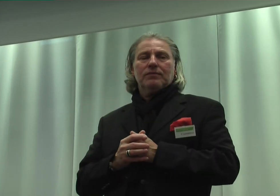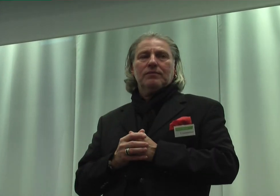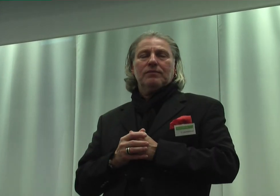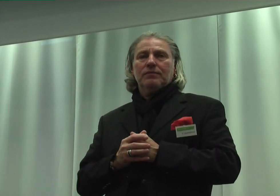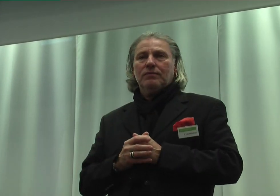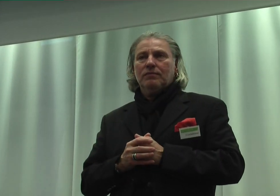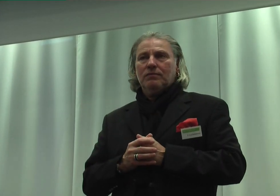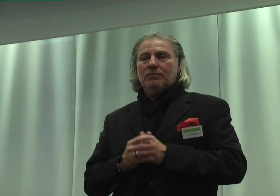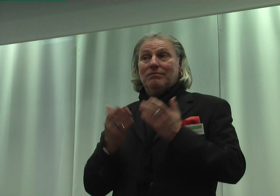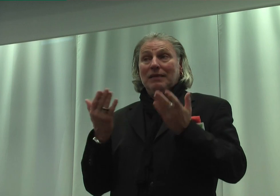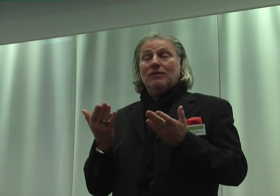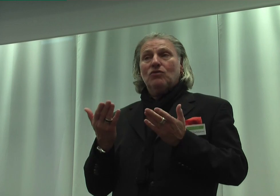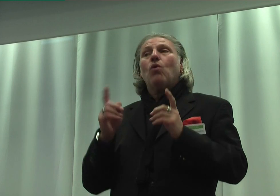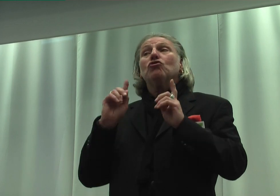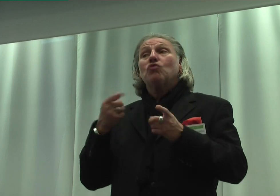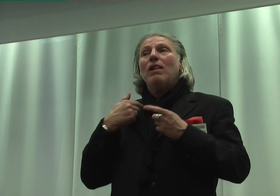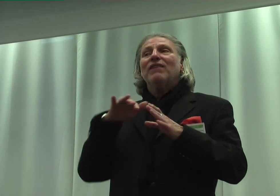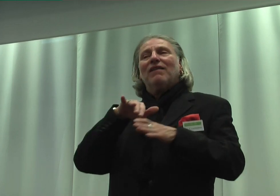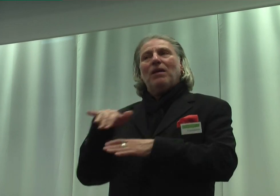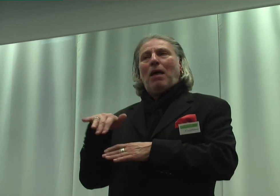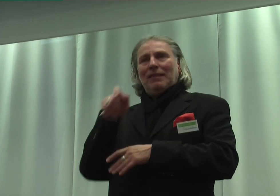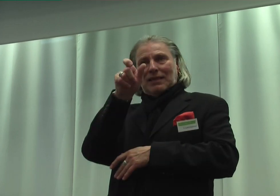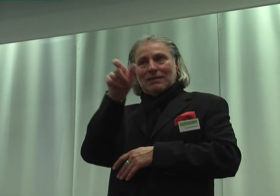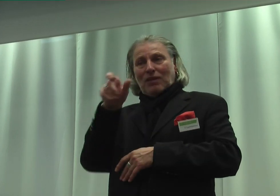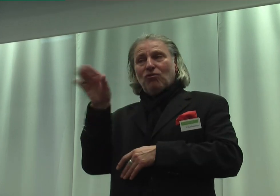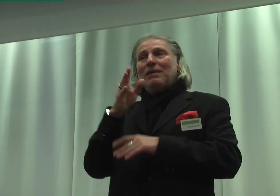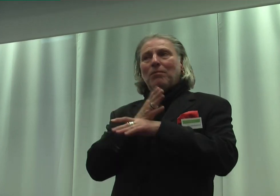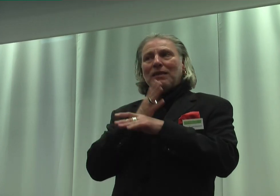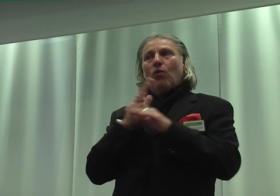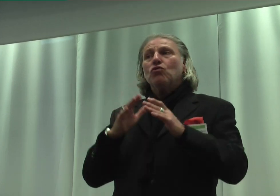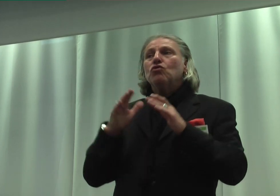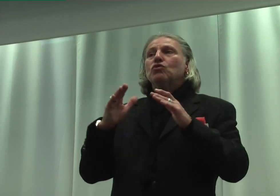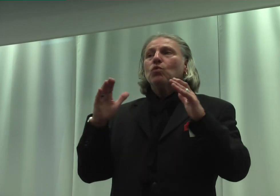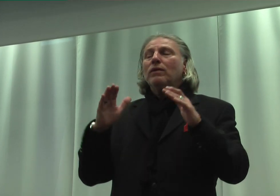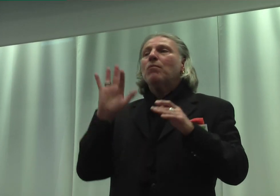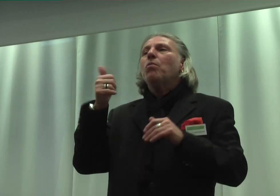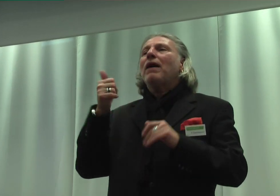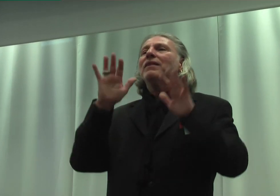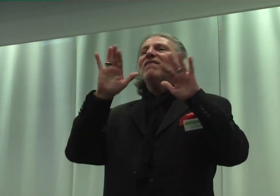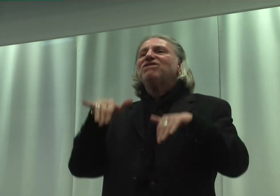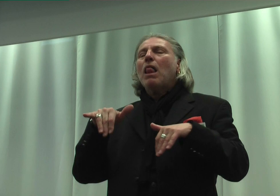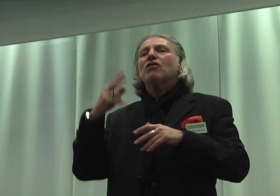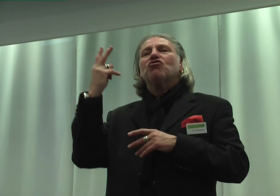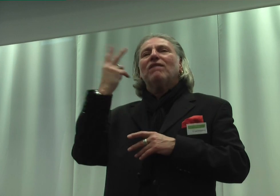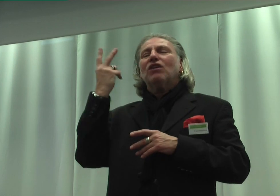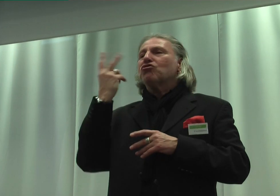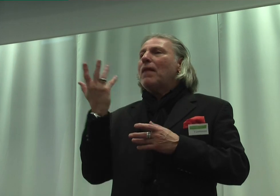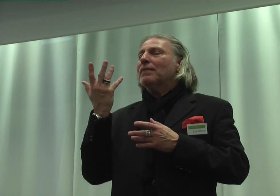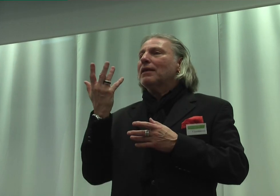So ist unbedingt zu vermeiden, dass Menschen mit Behinderung zunehmend über eine falsch verstandene Inklusion in einer